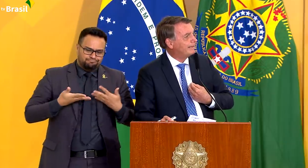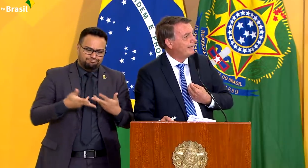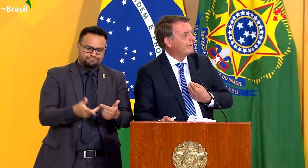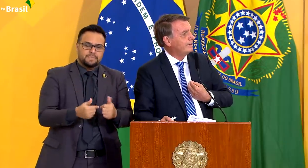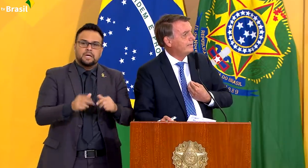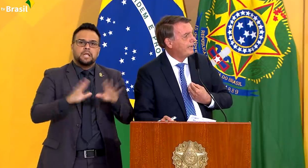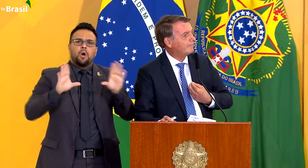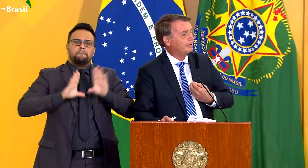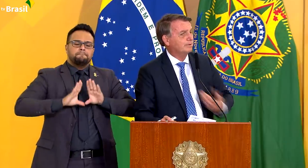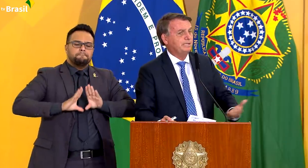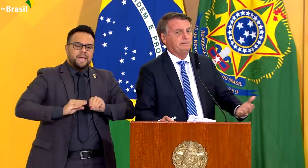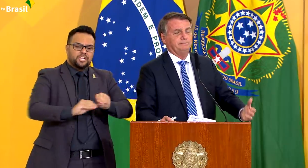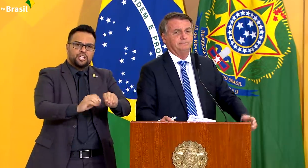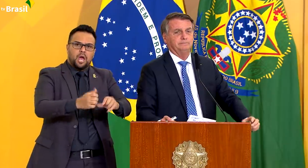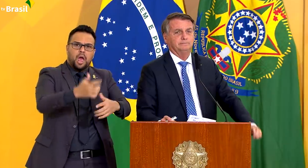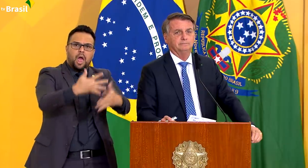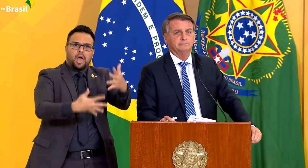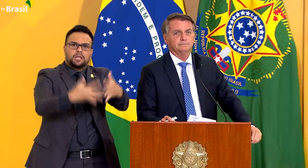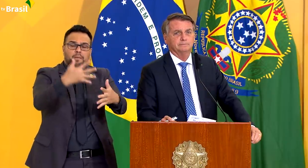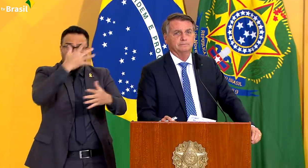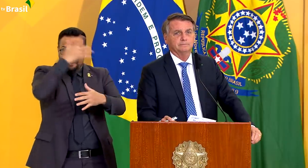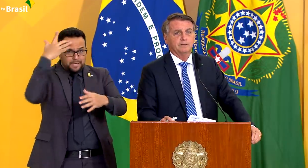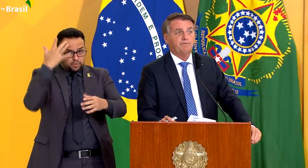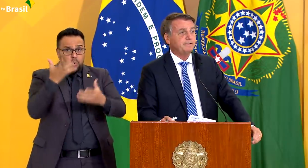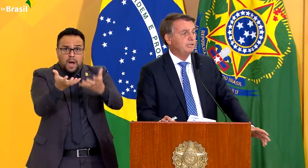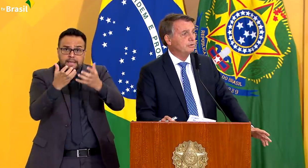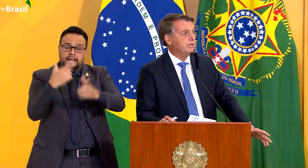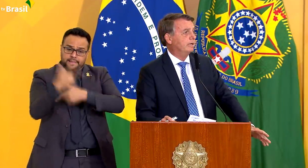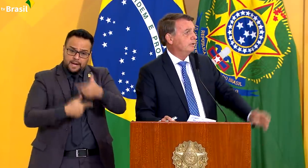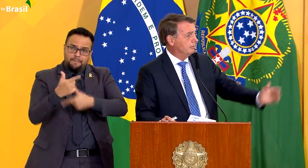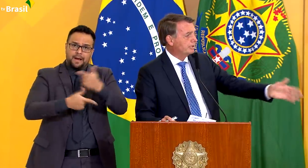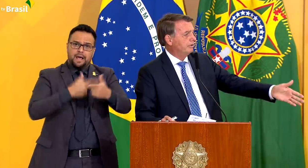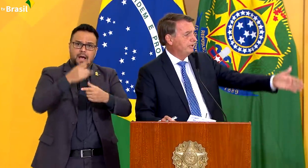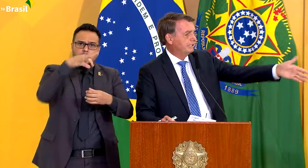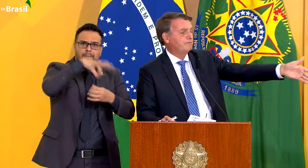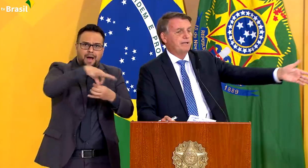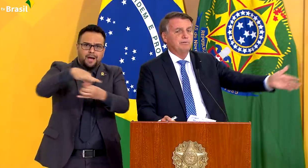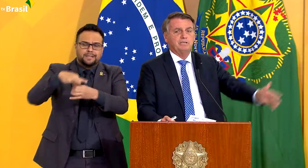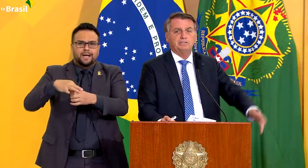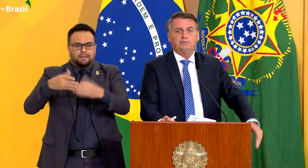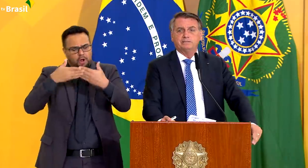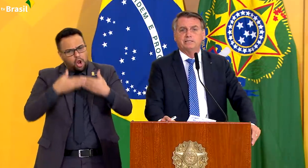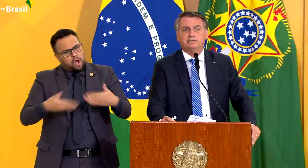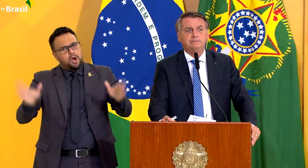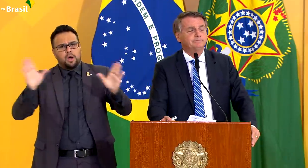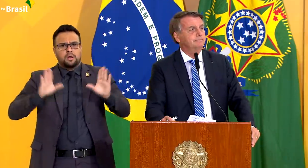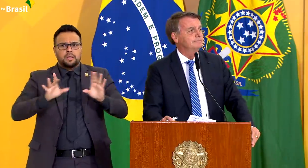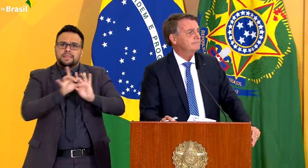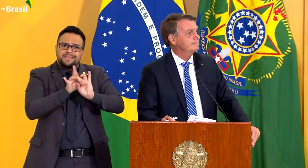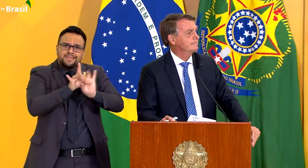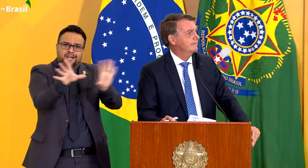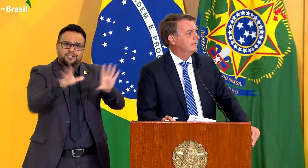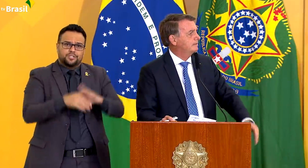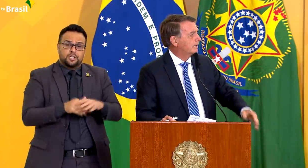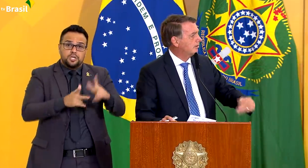atrapalhar quem quer produzir. Fazendo o quê? O que o Nix fez no dia de ontem aqui,